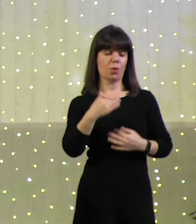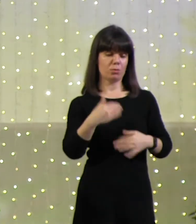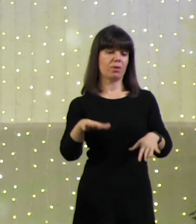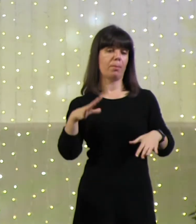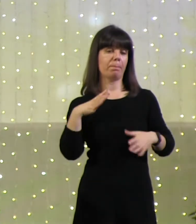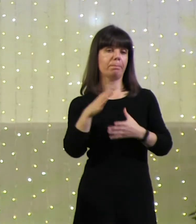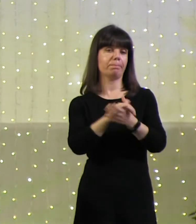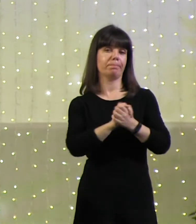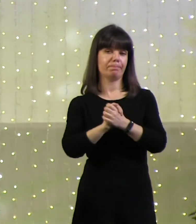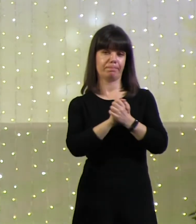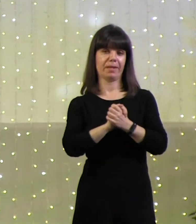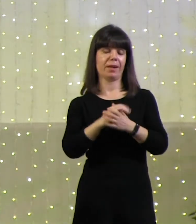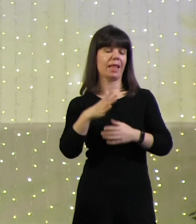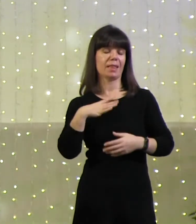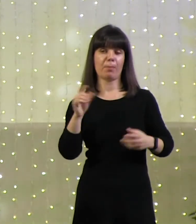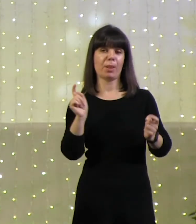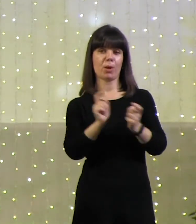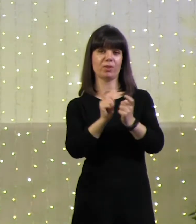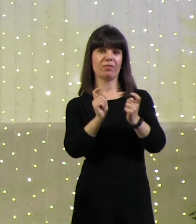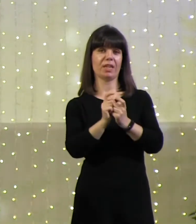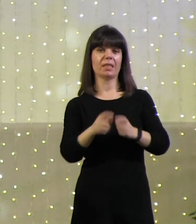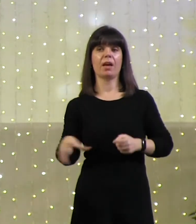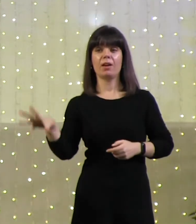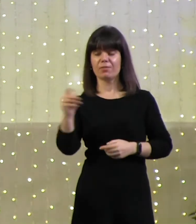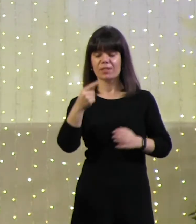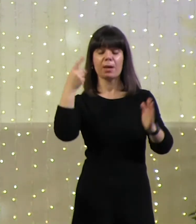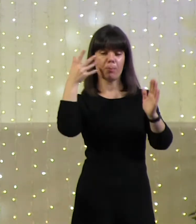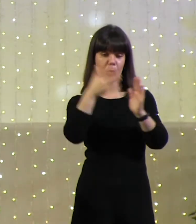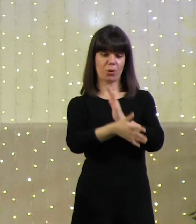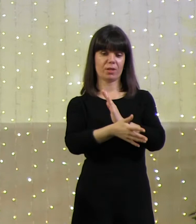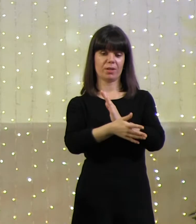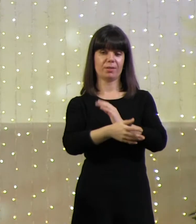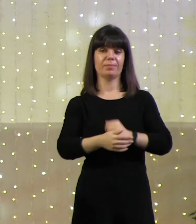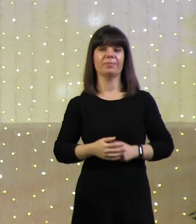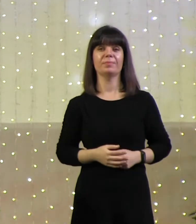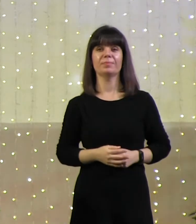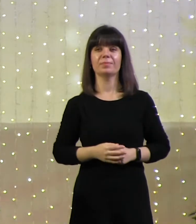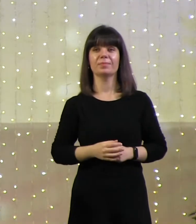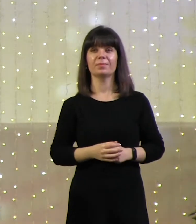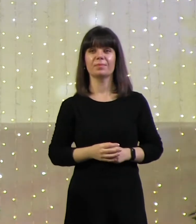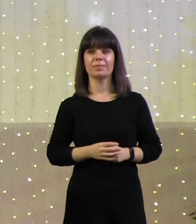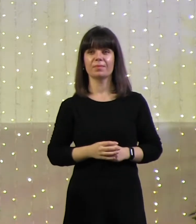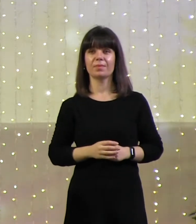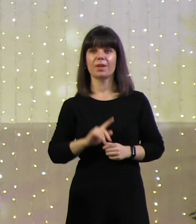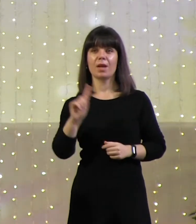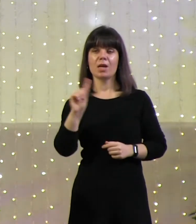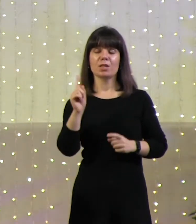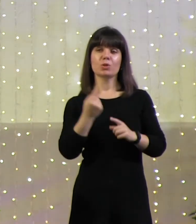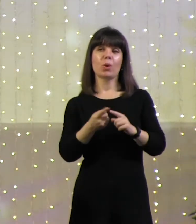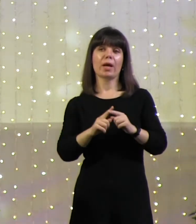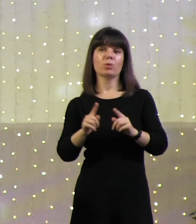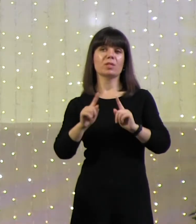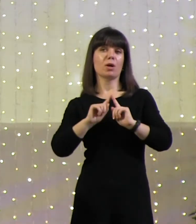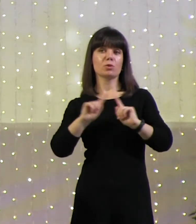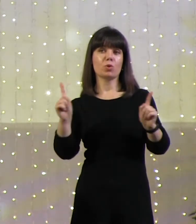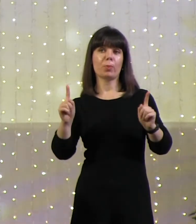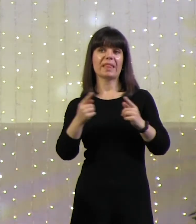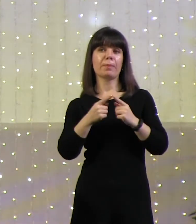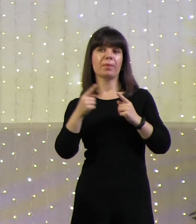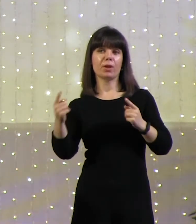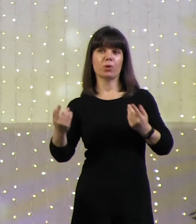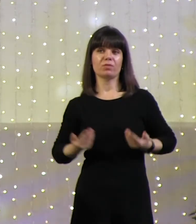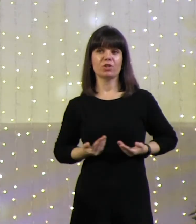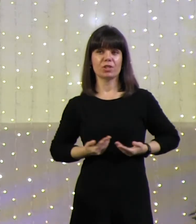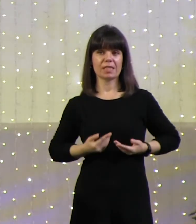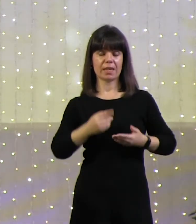ни о чем не разговаривал. Всем все понятно. Что же это за особенный период в жизни христианской церкви?